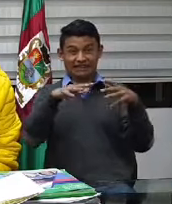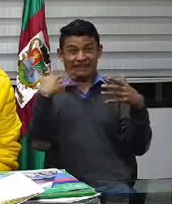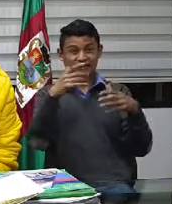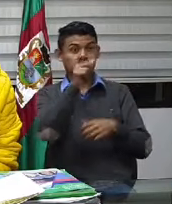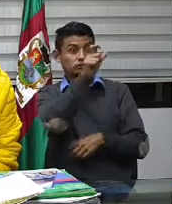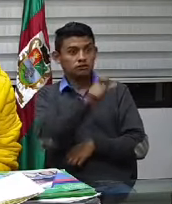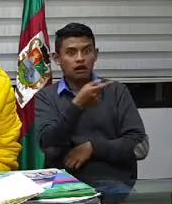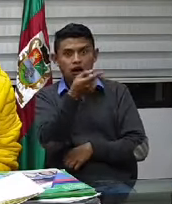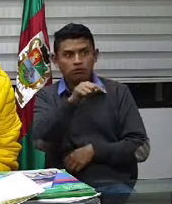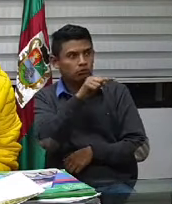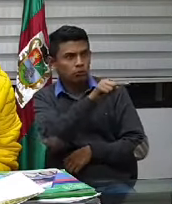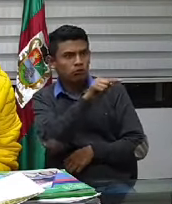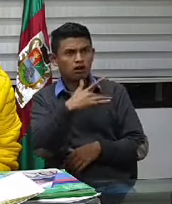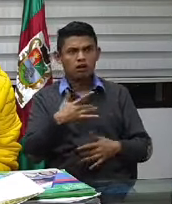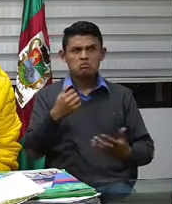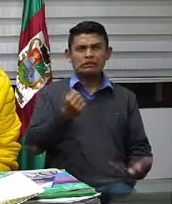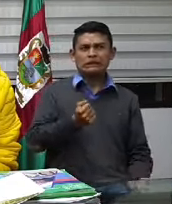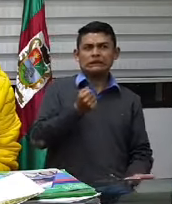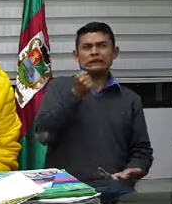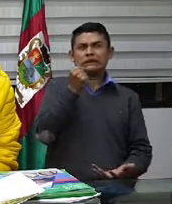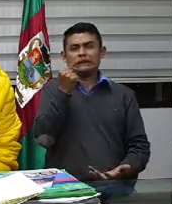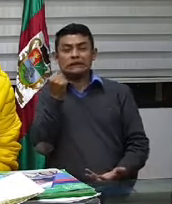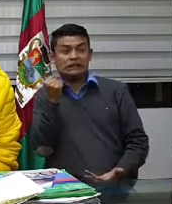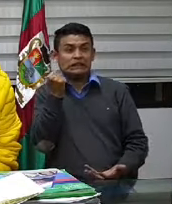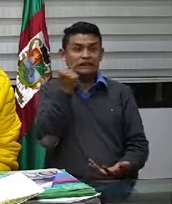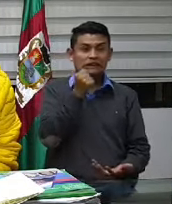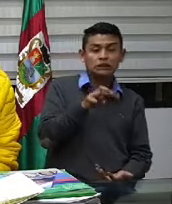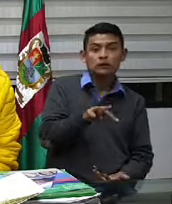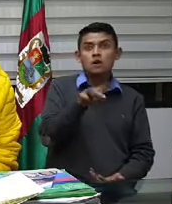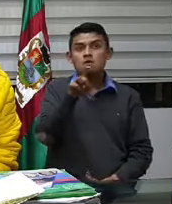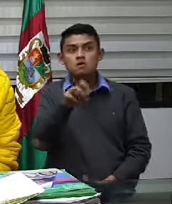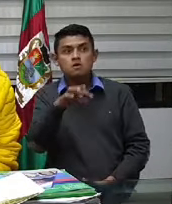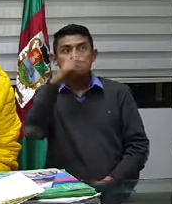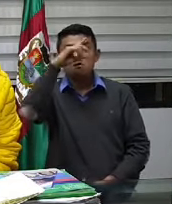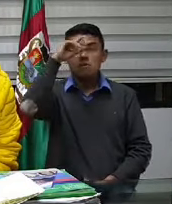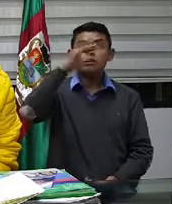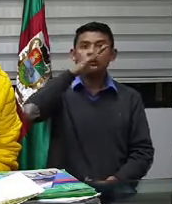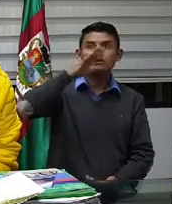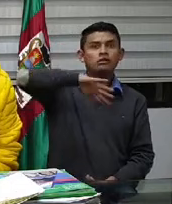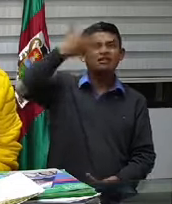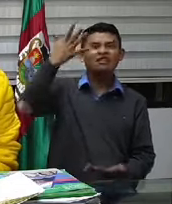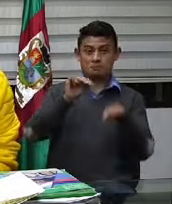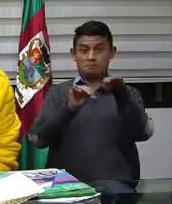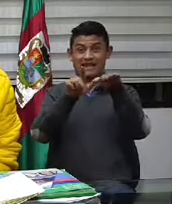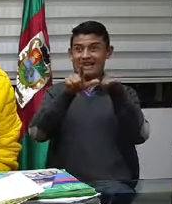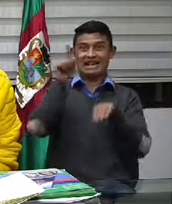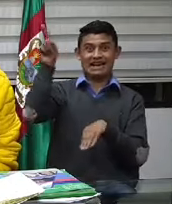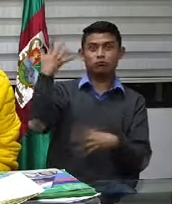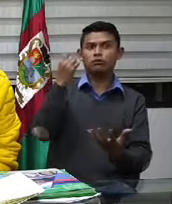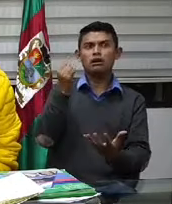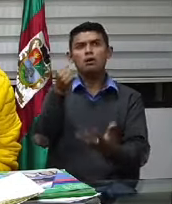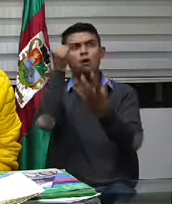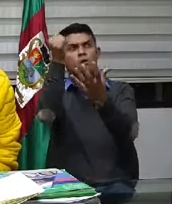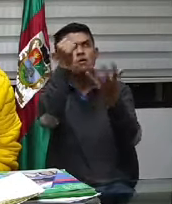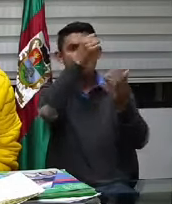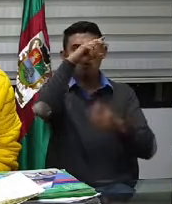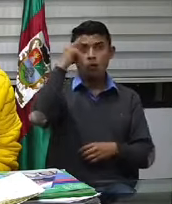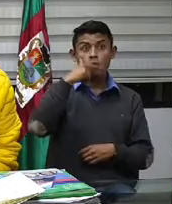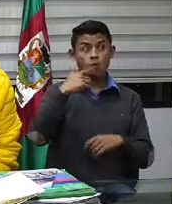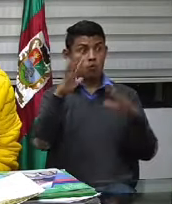Loma y en el sector de la escalera. Yo los invito a que algún día vayan allá y suban. Y ahora suban con don mercados en la mano.